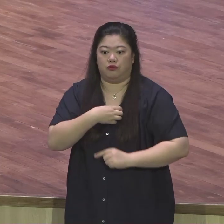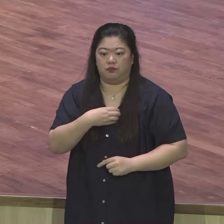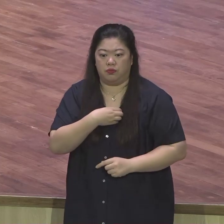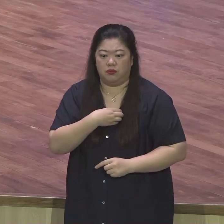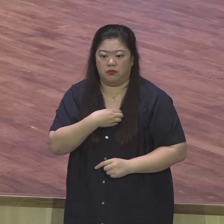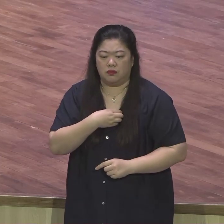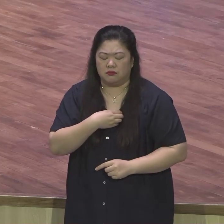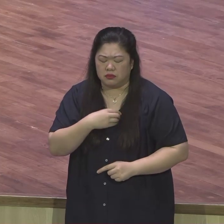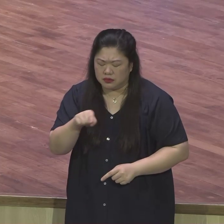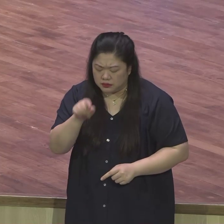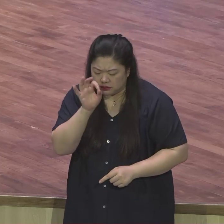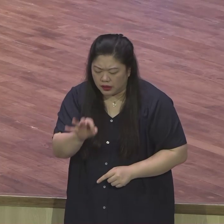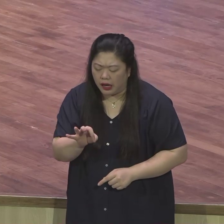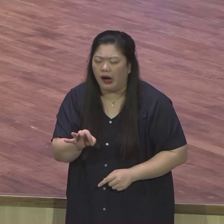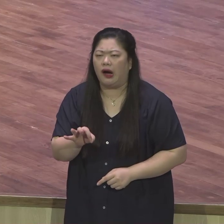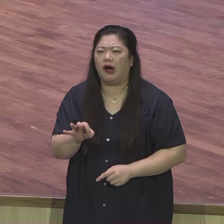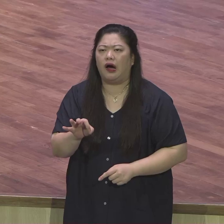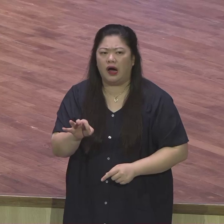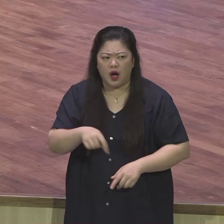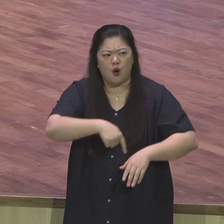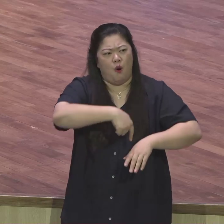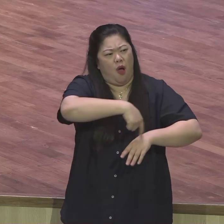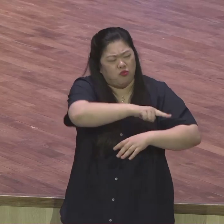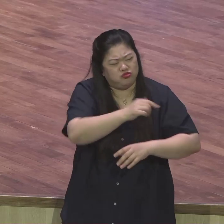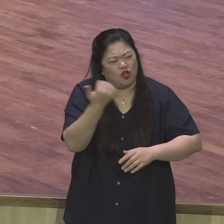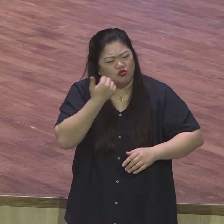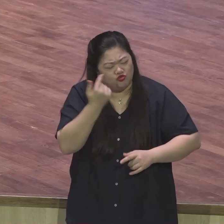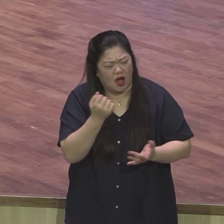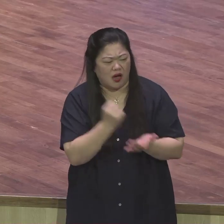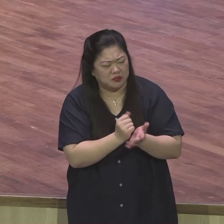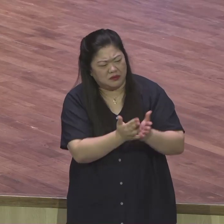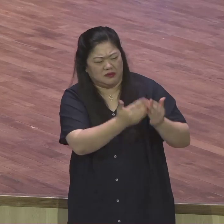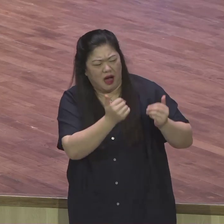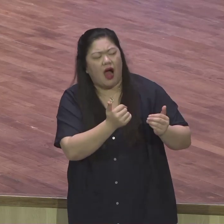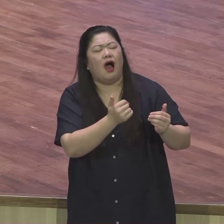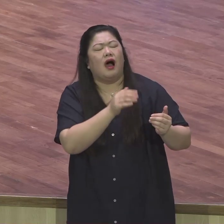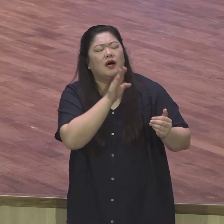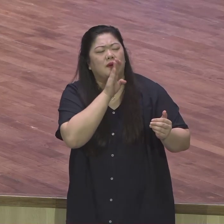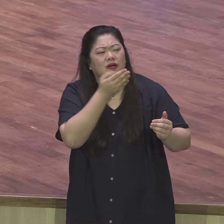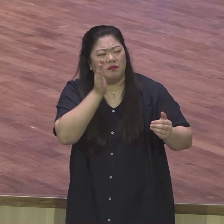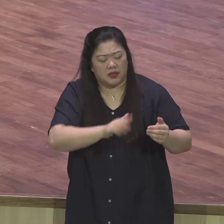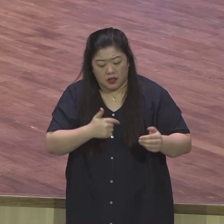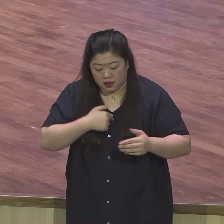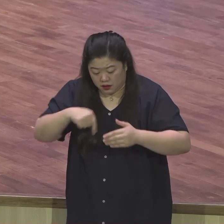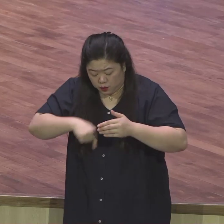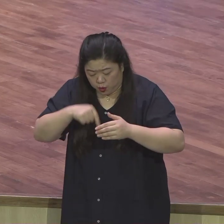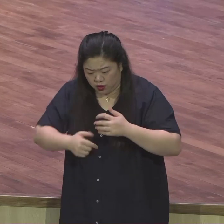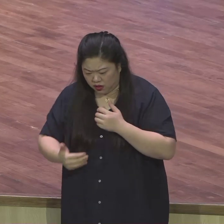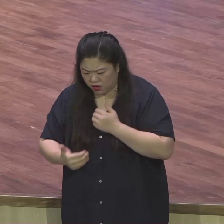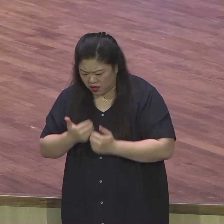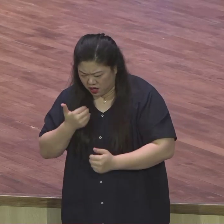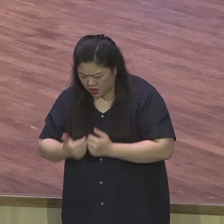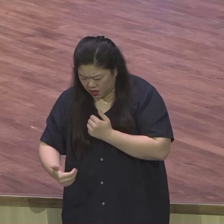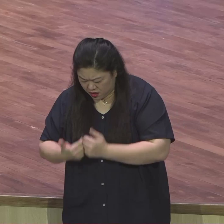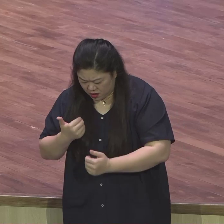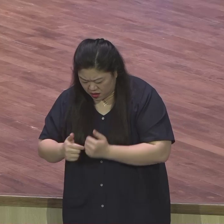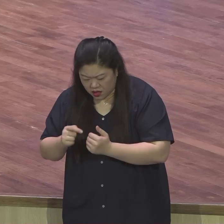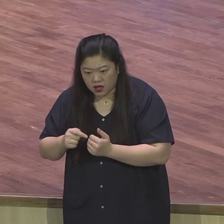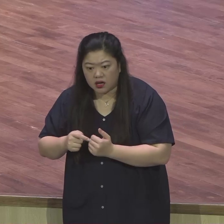그렇기 때문에 이런 옛 털을 먼저 깨워야 예수 거리도 십자가 앞에 다